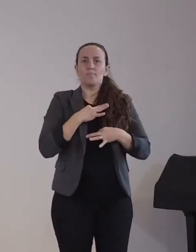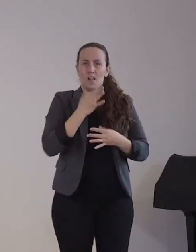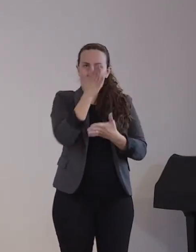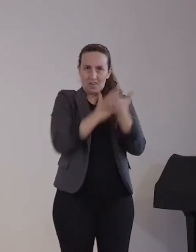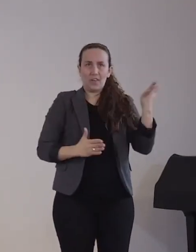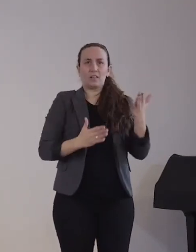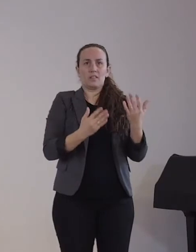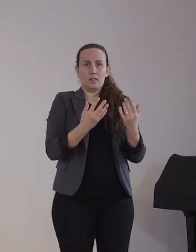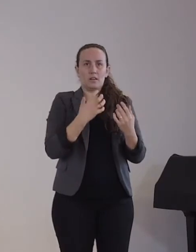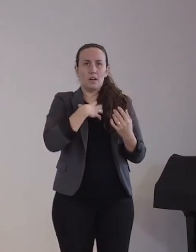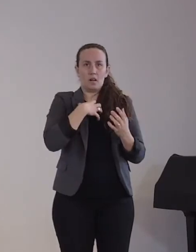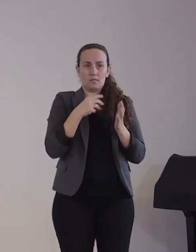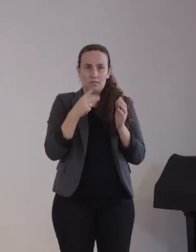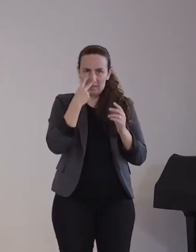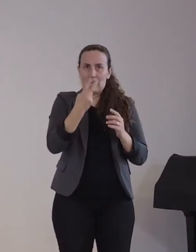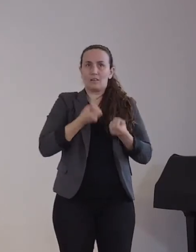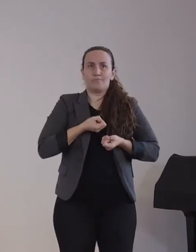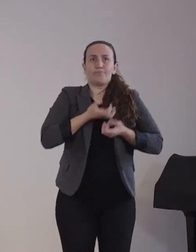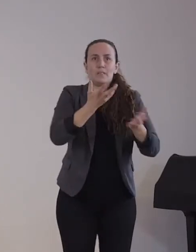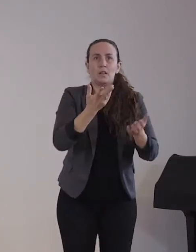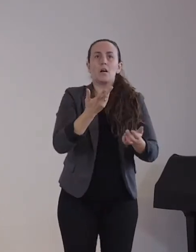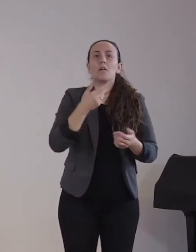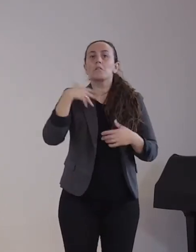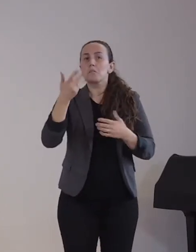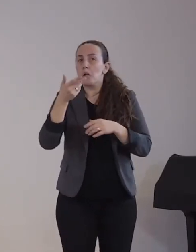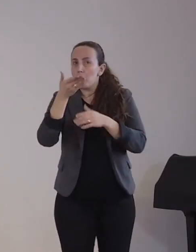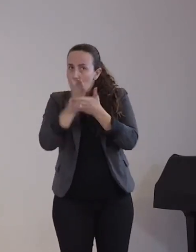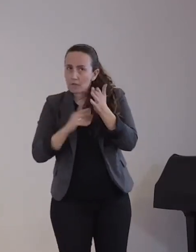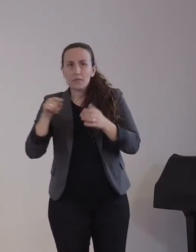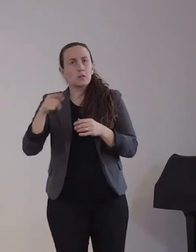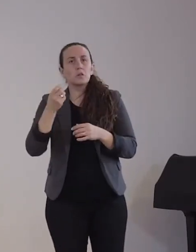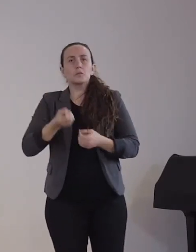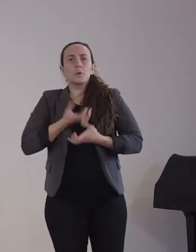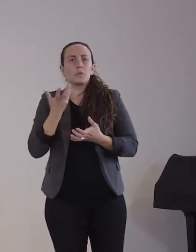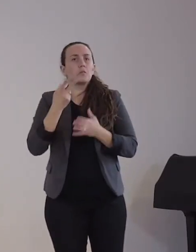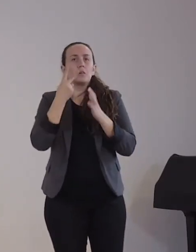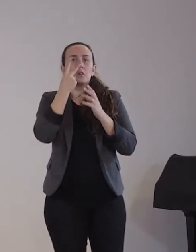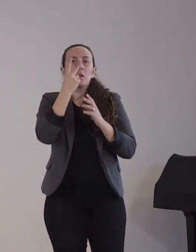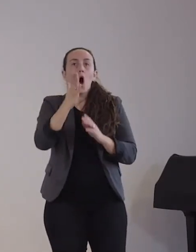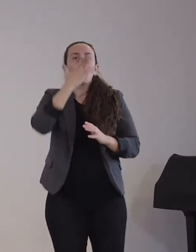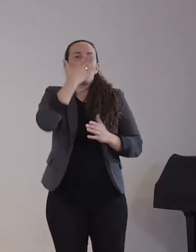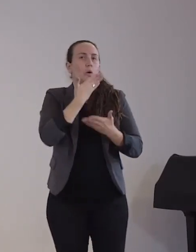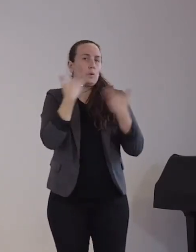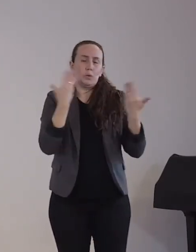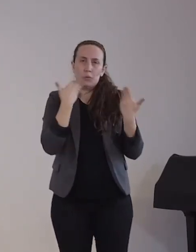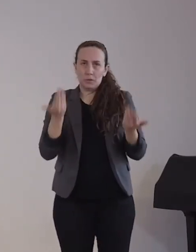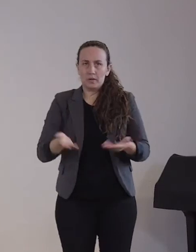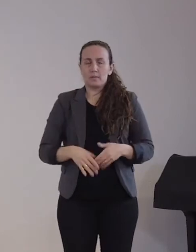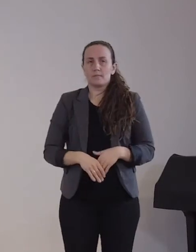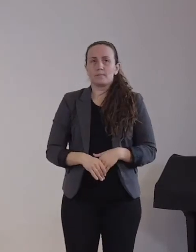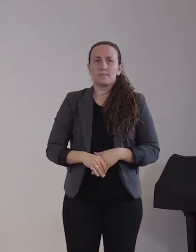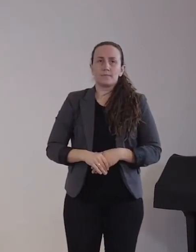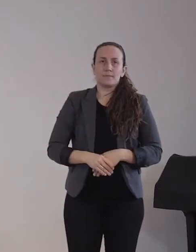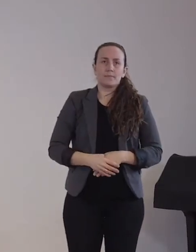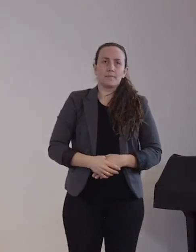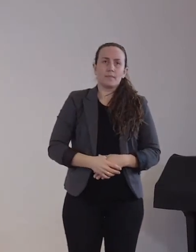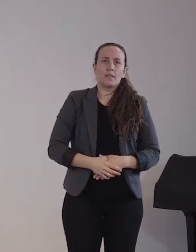Symptome. Die Diagnostik des SARS-CoV-2-Erregers wird mittels